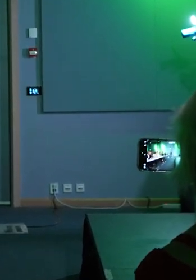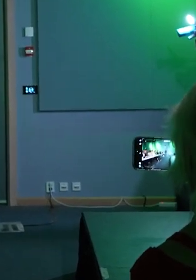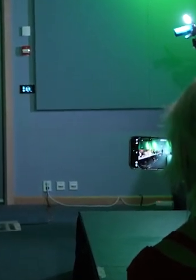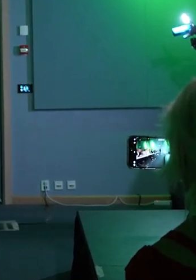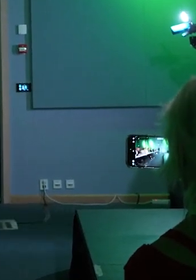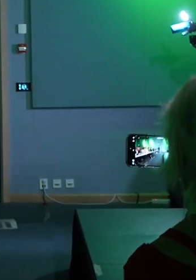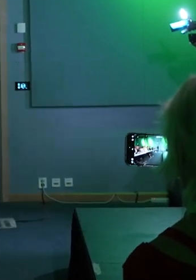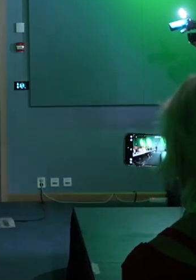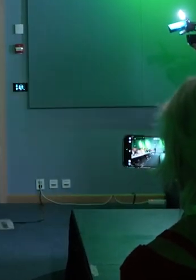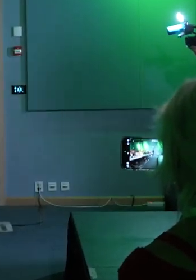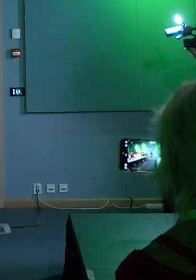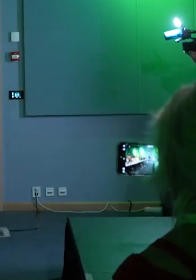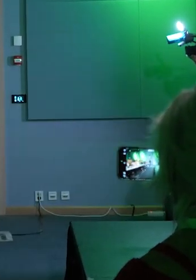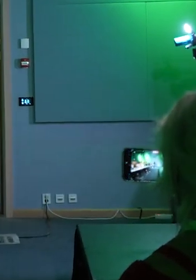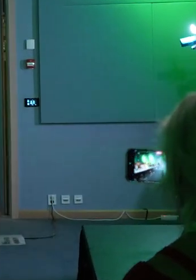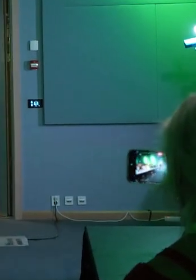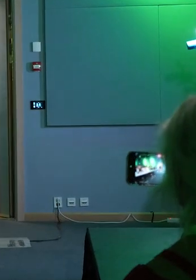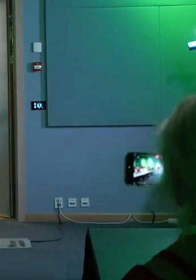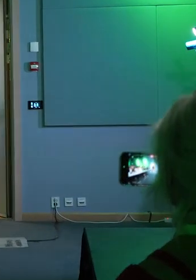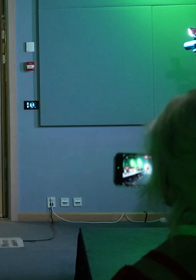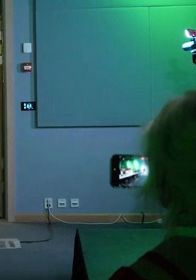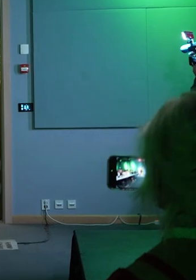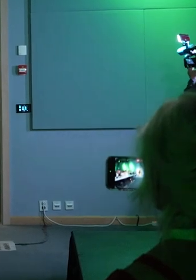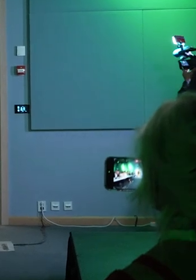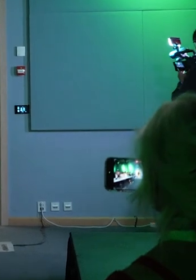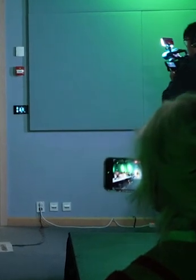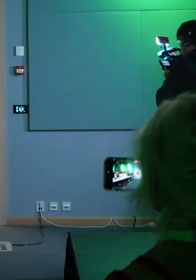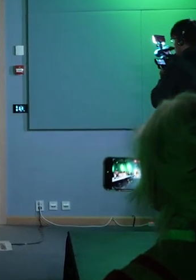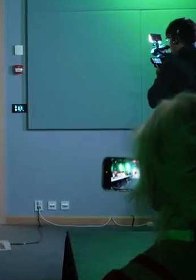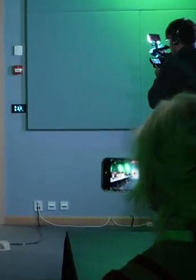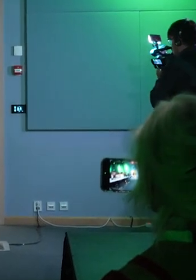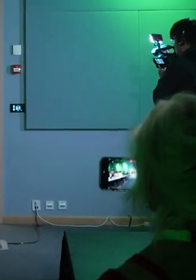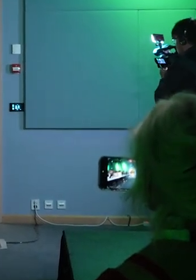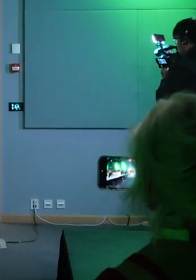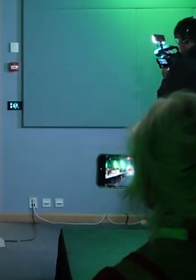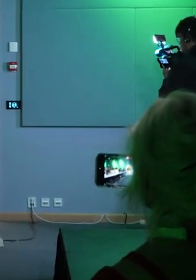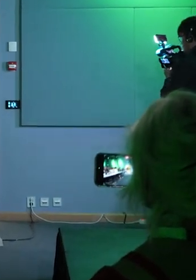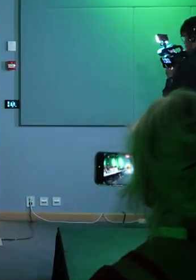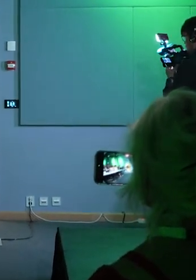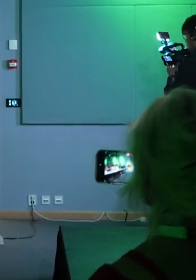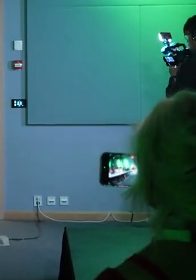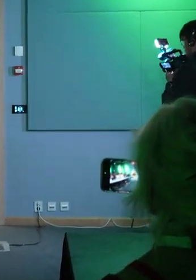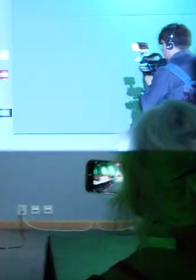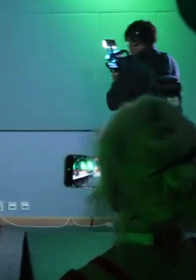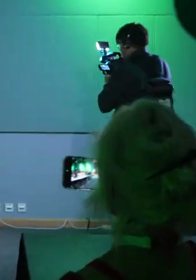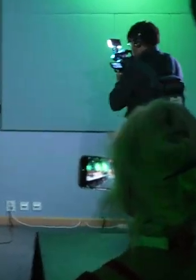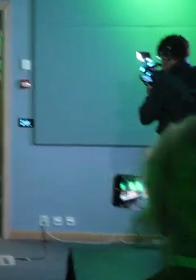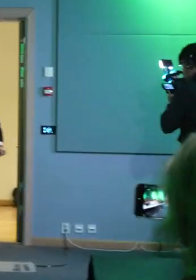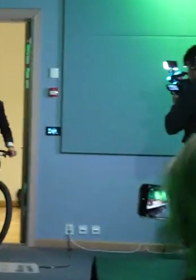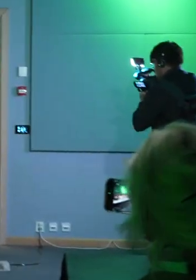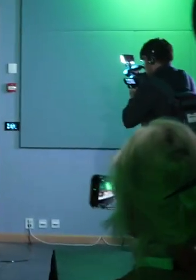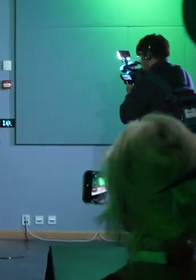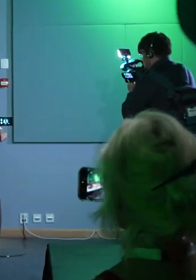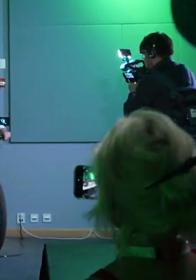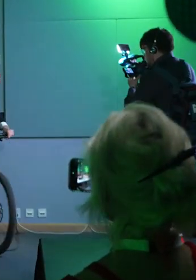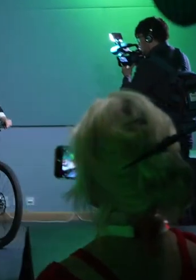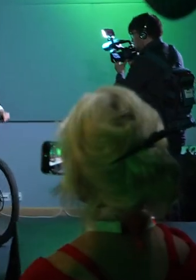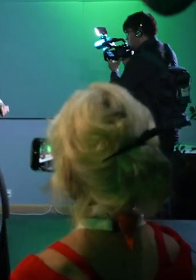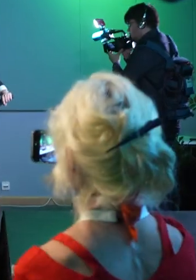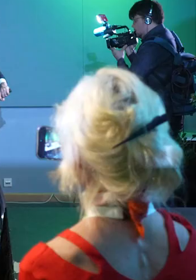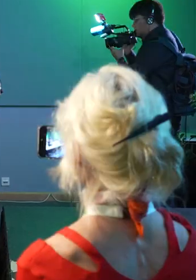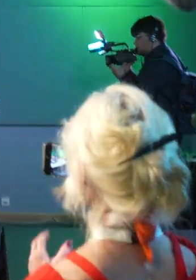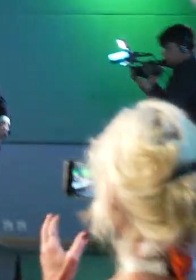solidarisk superhelt, partileder i Miljøpartiet i Grønne, Aril